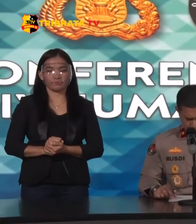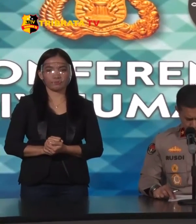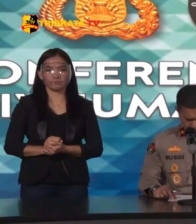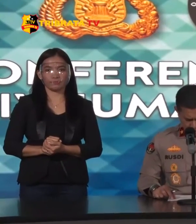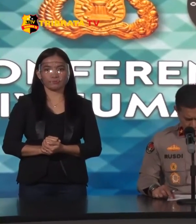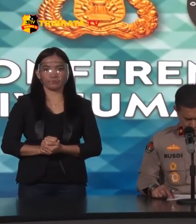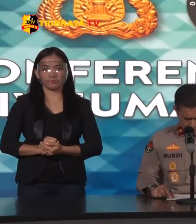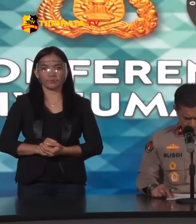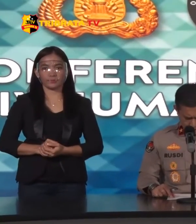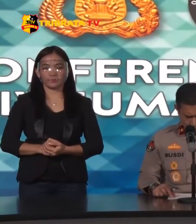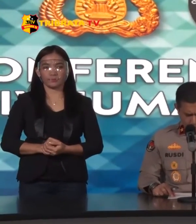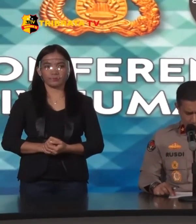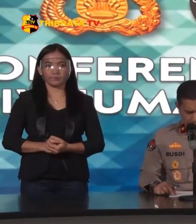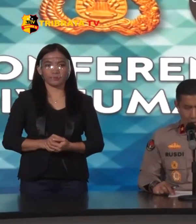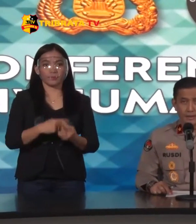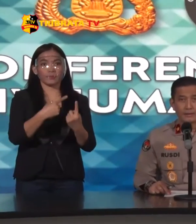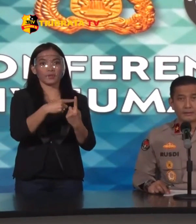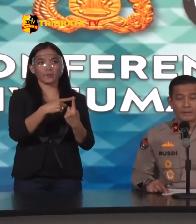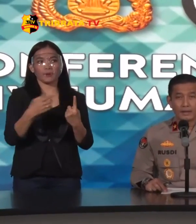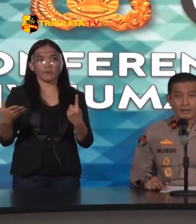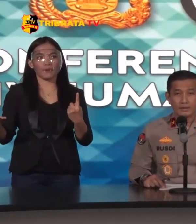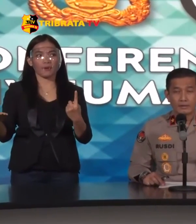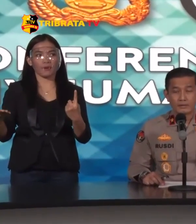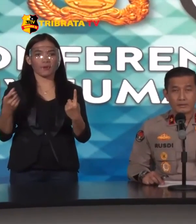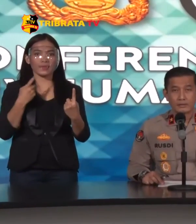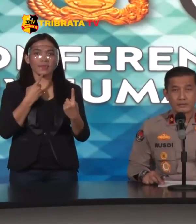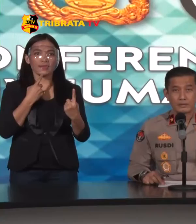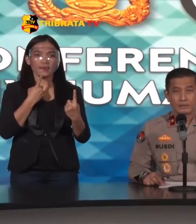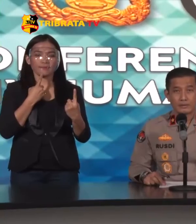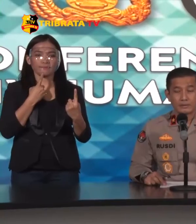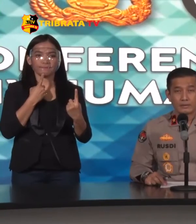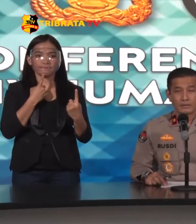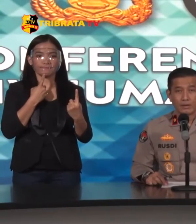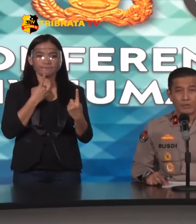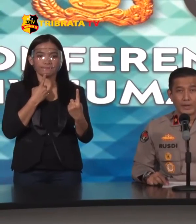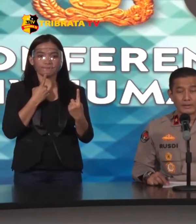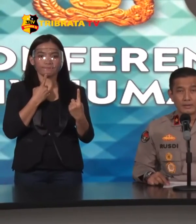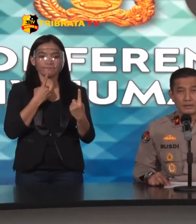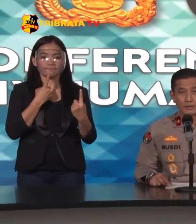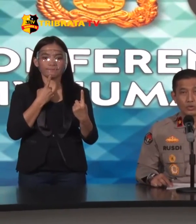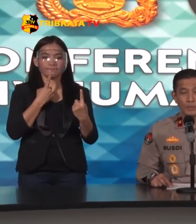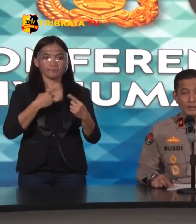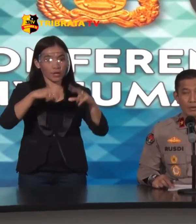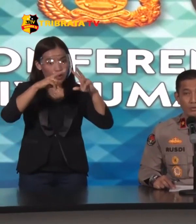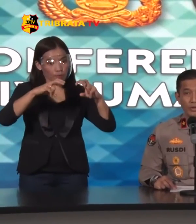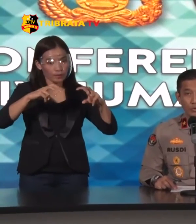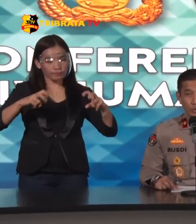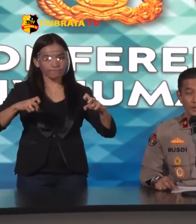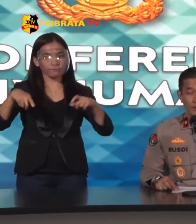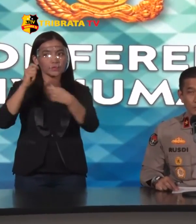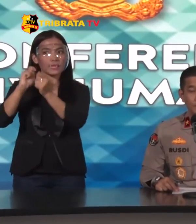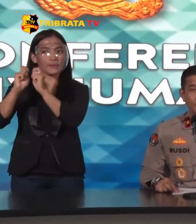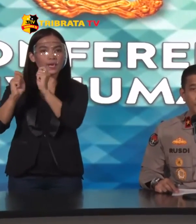Yang pertama tentang operasi ketupat tahun